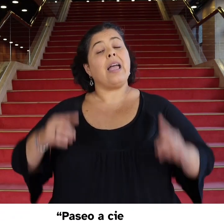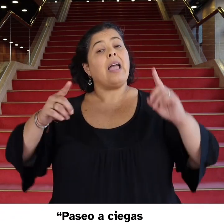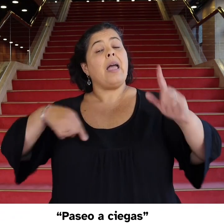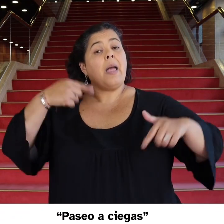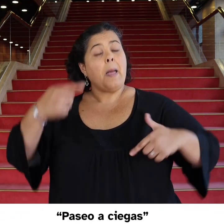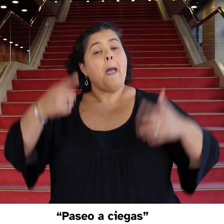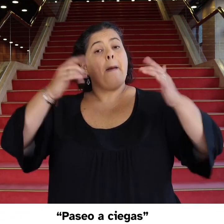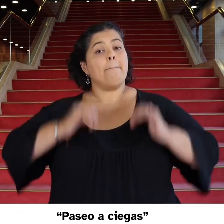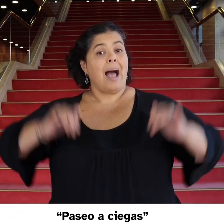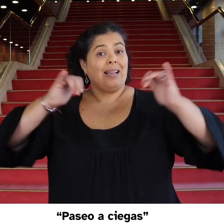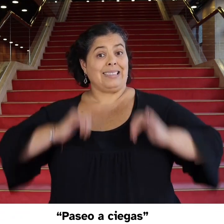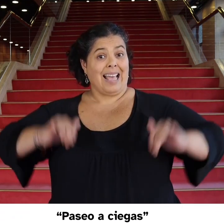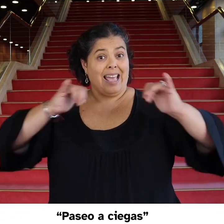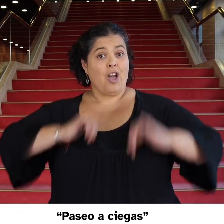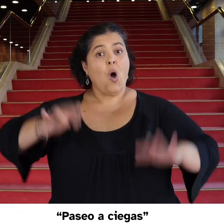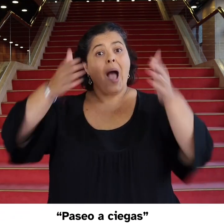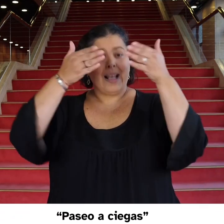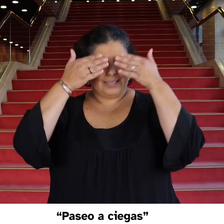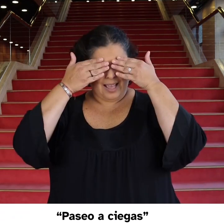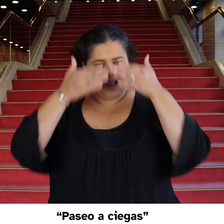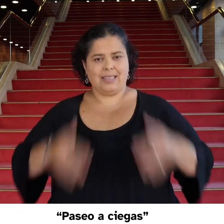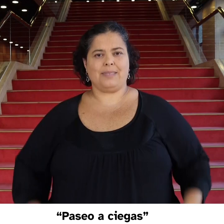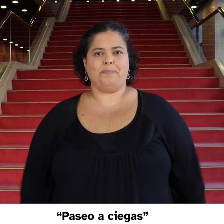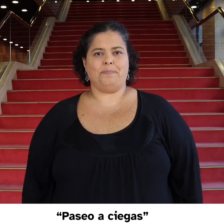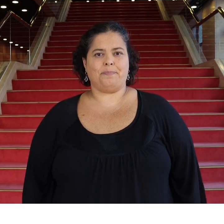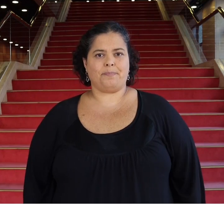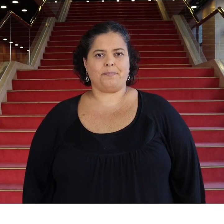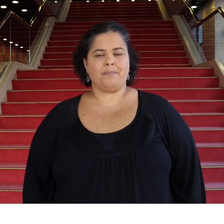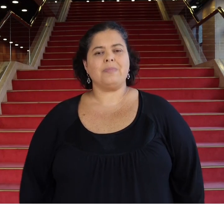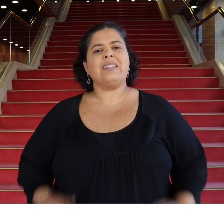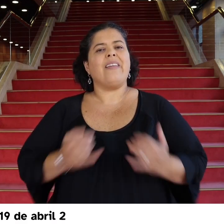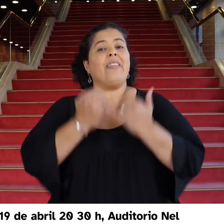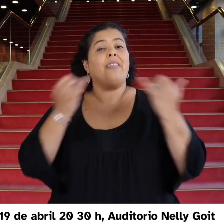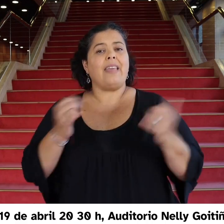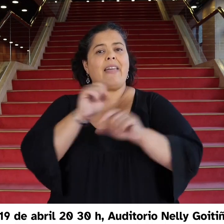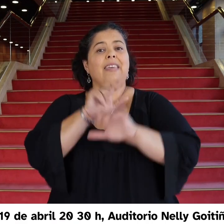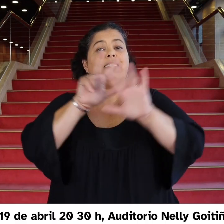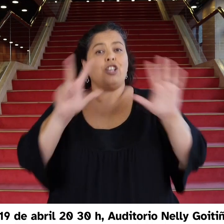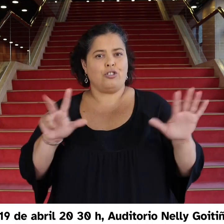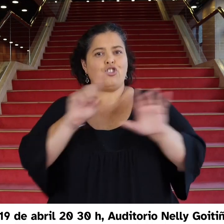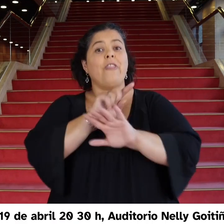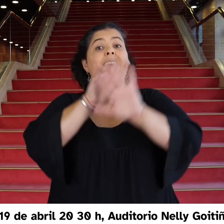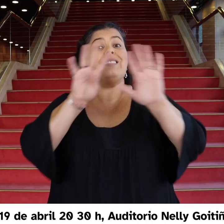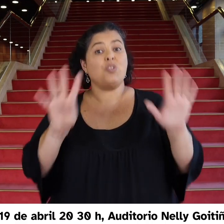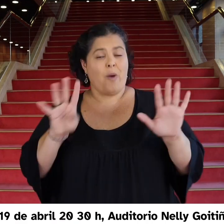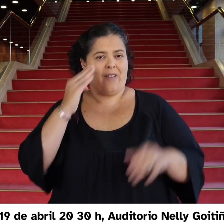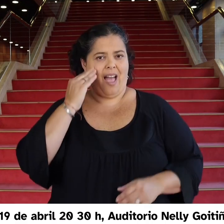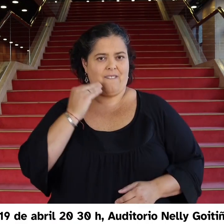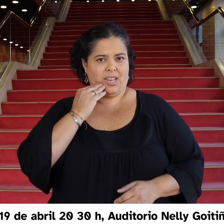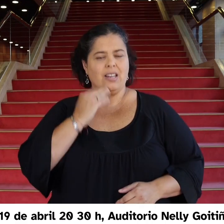Paseo a ciegas 18 y 19 de abril, 20, 30 horas, Unión Nacional de Ciegos del Uruguay,